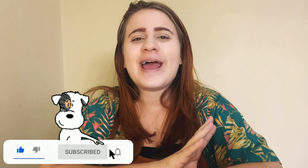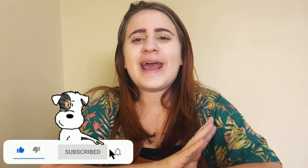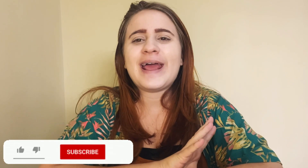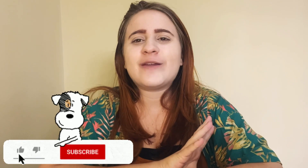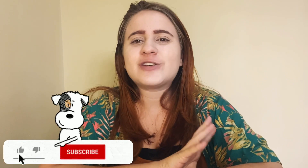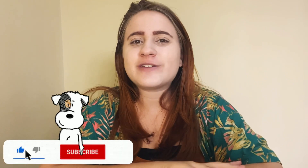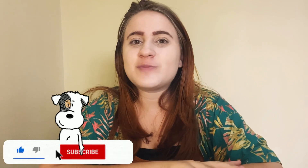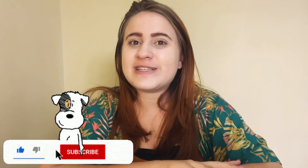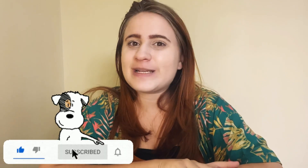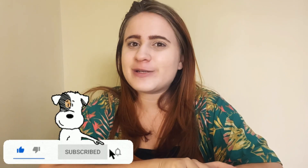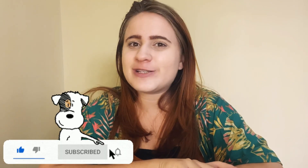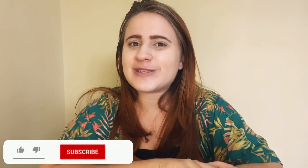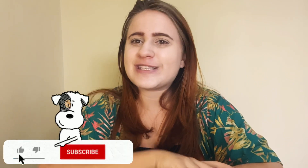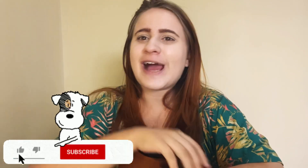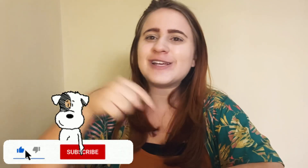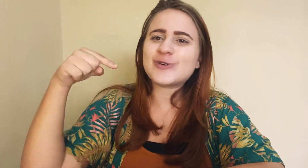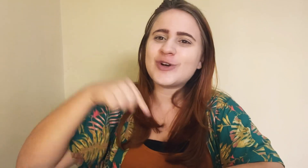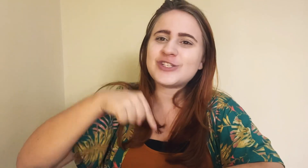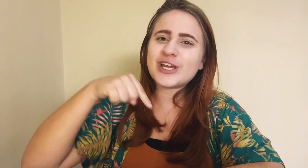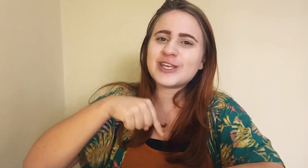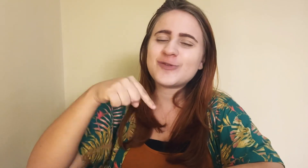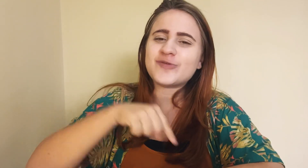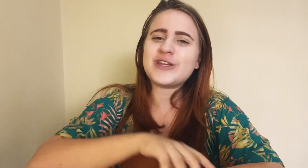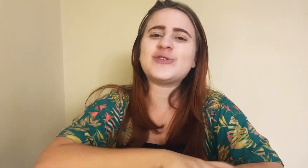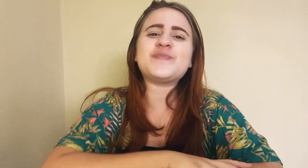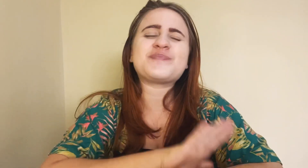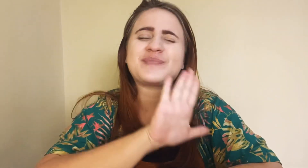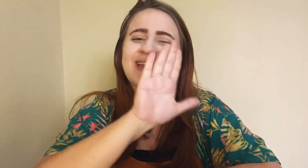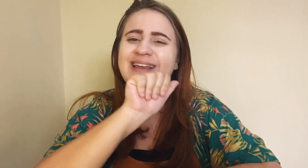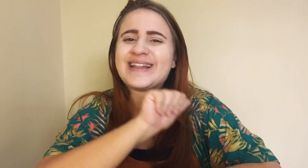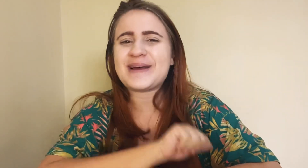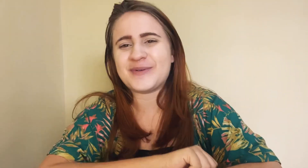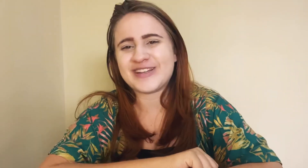Não esqueça de me seguir nas redes sociais, curtir aqui o vídeo e até a próxima.